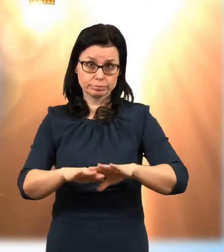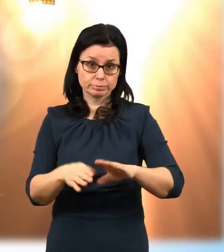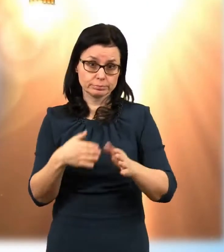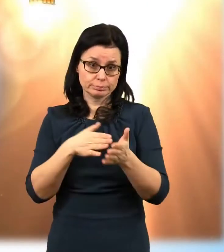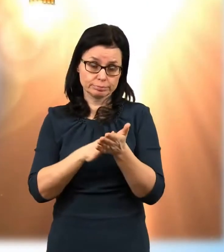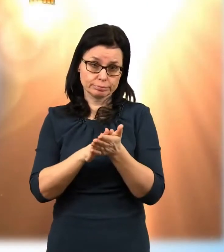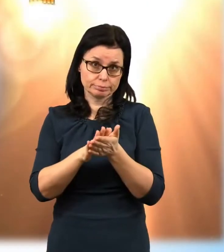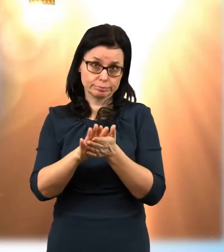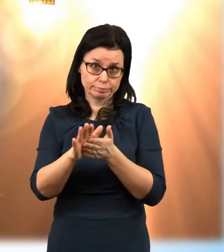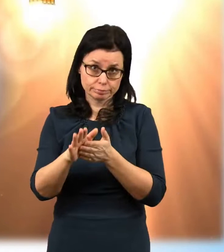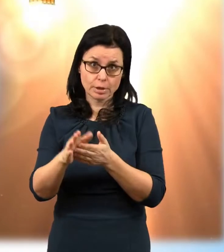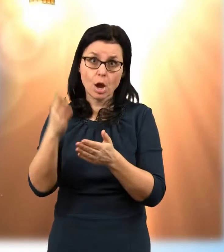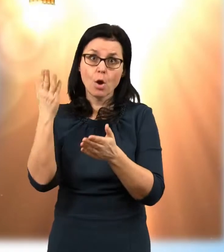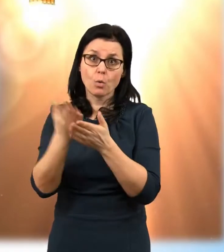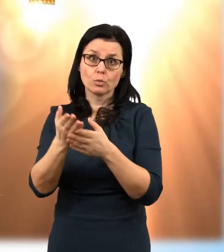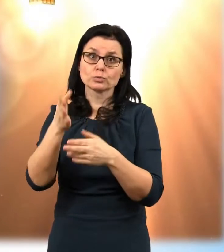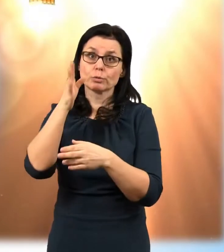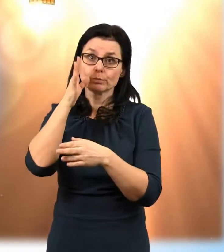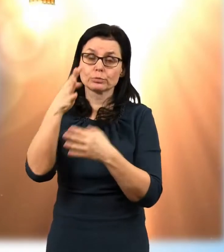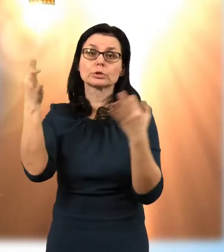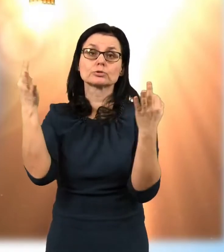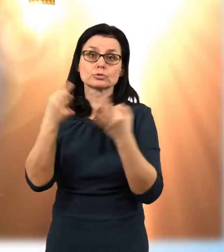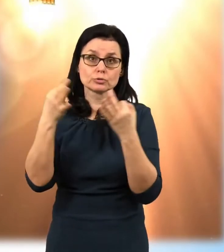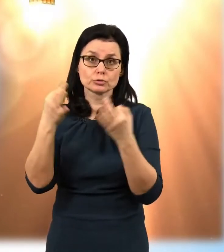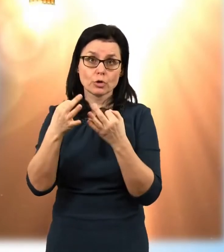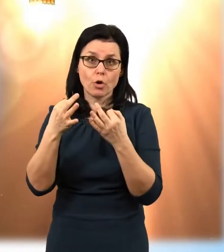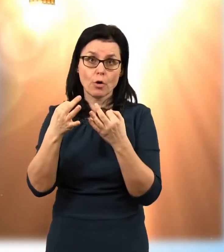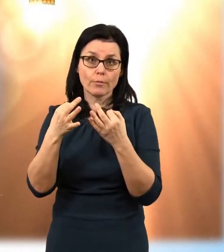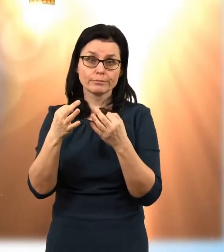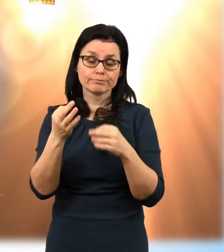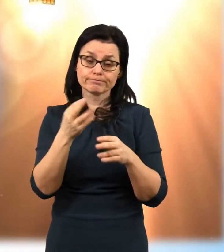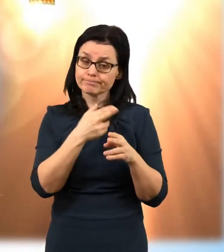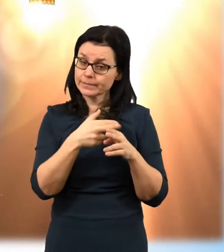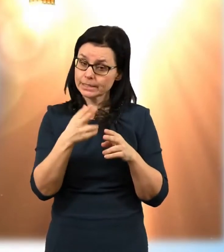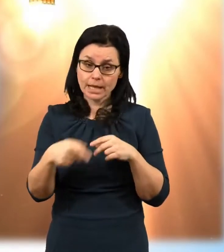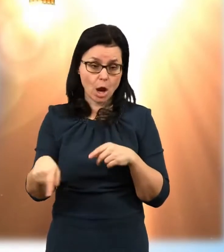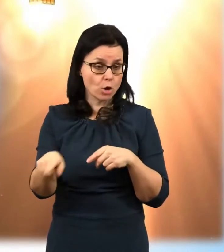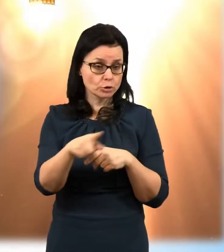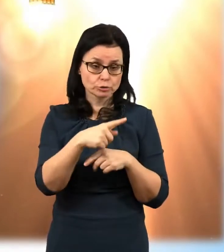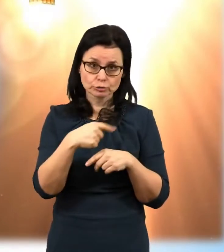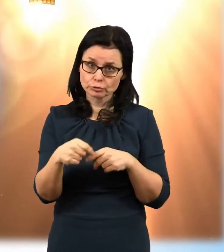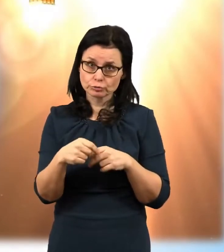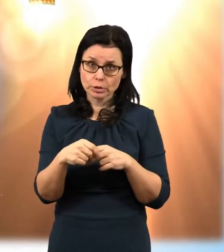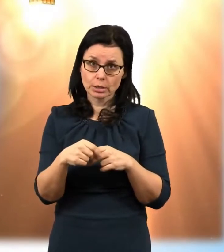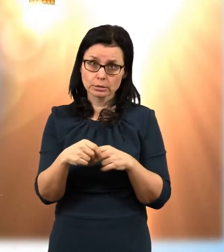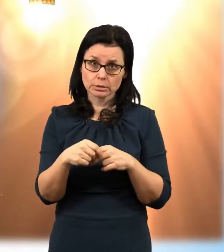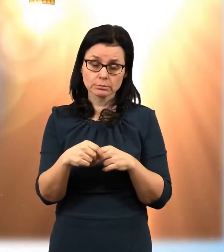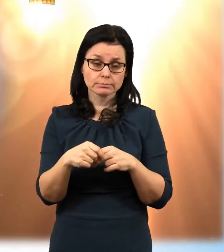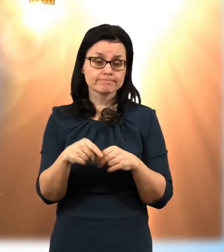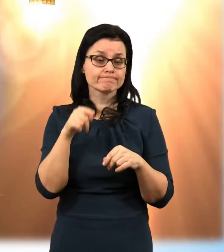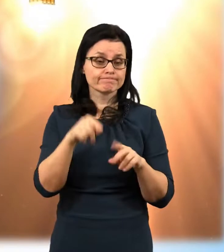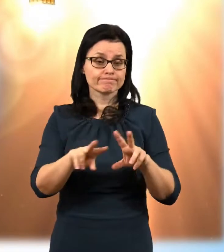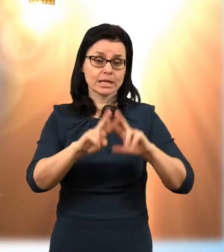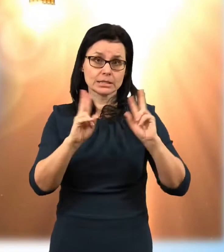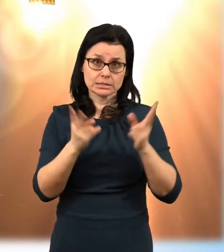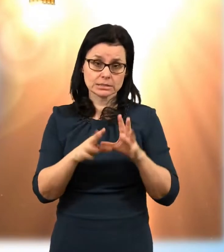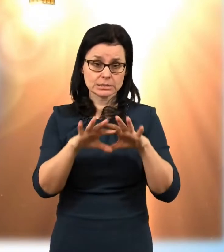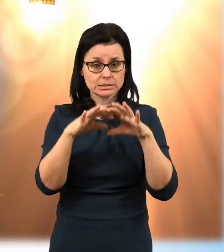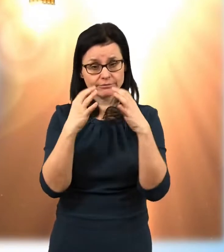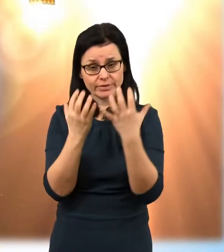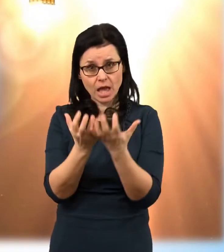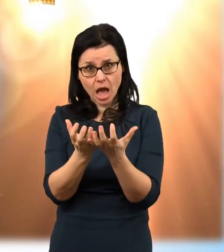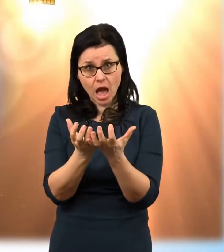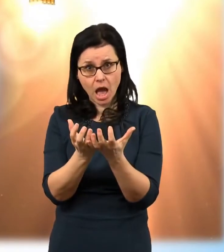stoupí na tento svět ještě neočištěný. Ten svět, který je